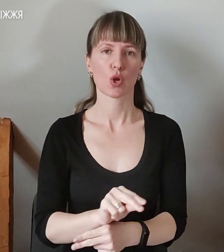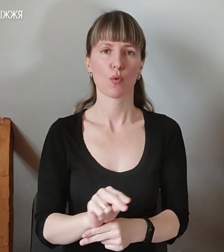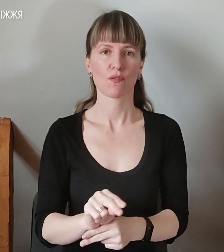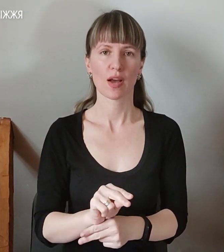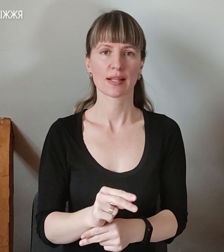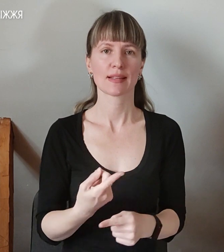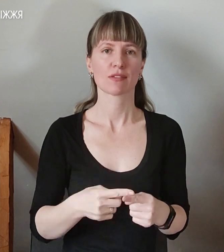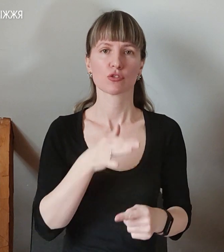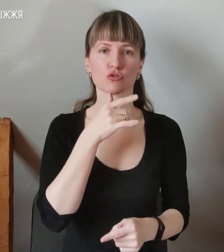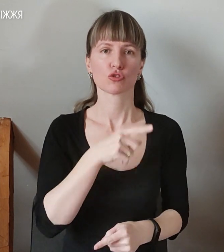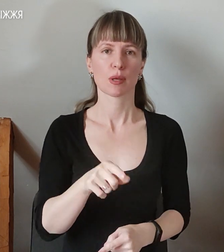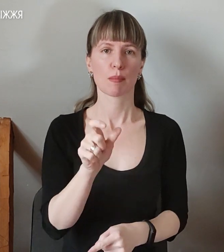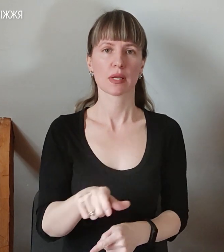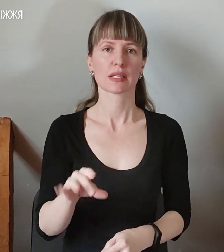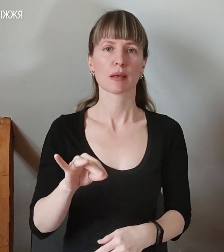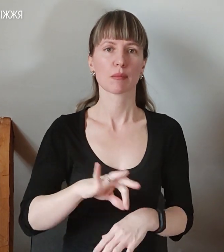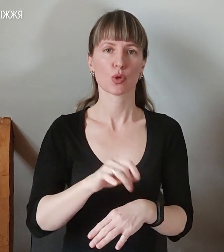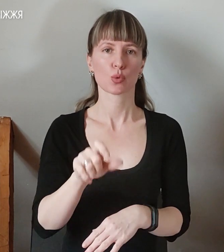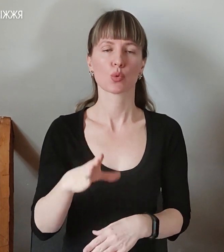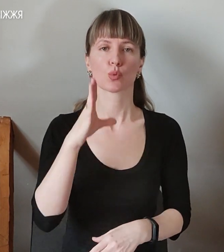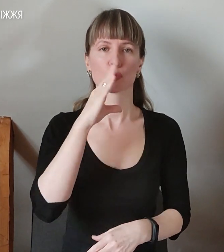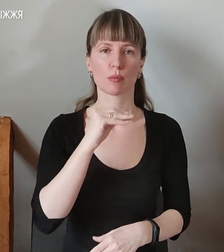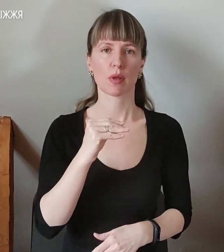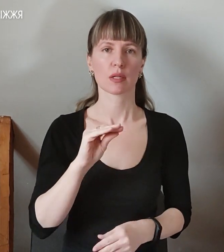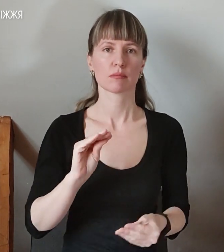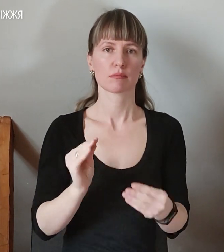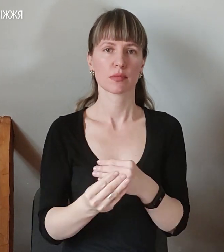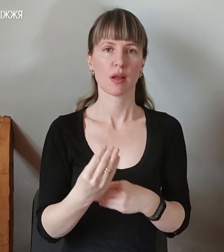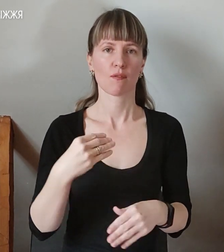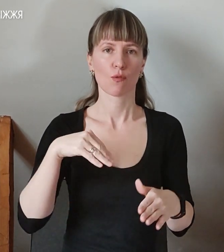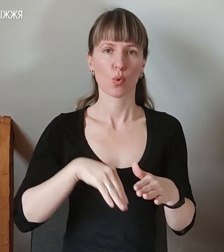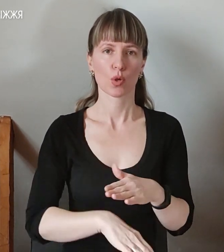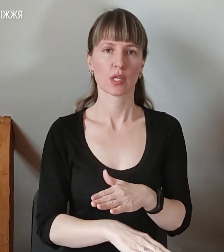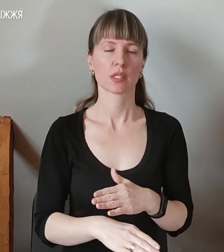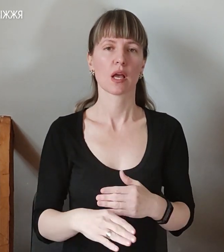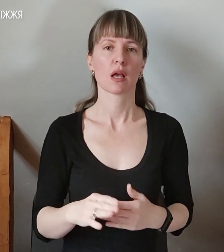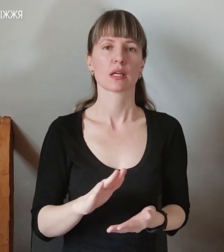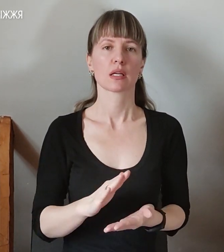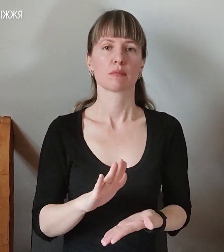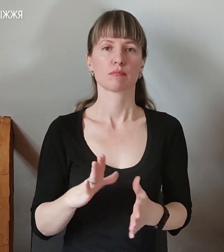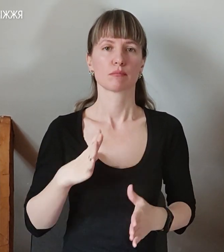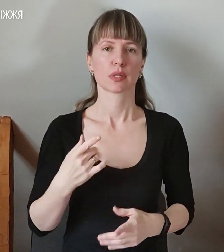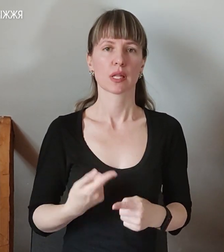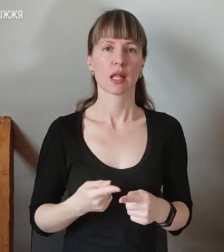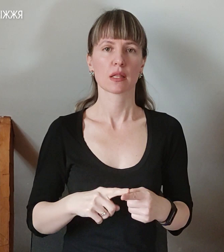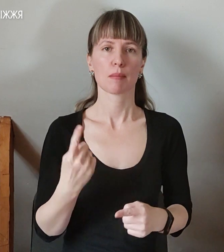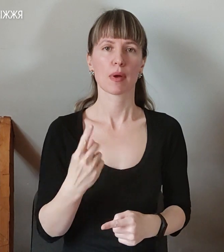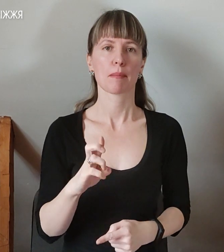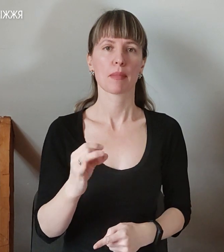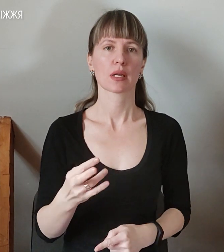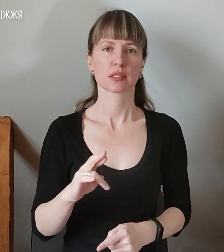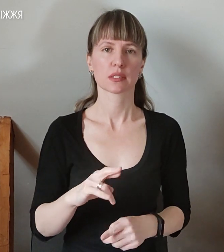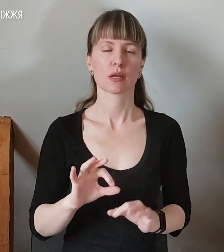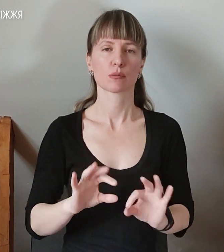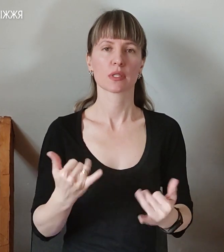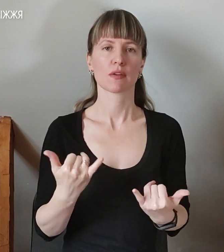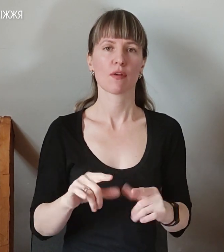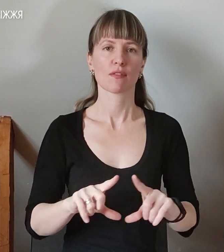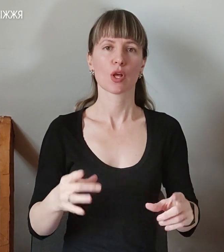В цей час персонал та пацієнти встигли сховатися в укриття. Стався це 1 березня. Розповіли сьогодні у відділі комунікації та